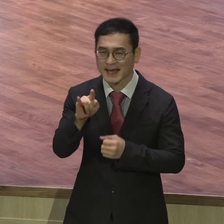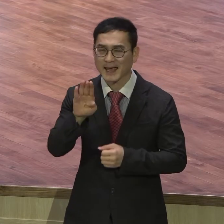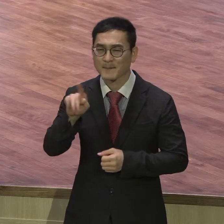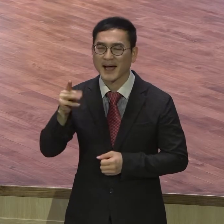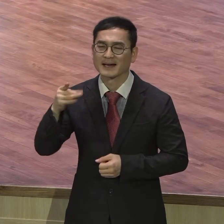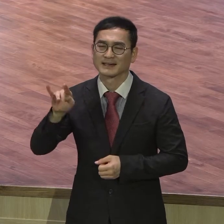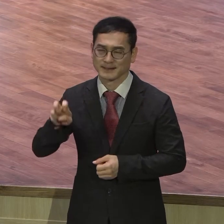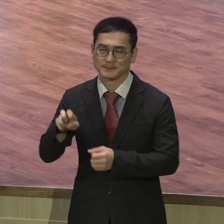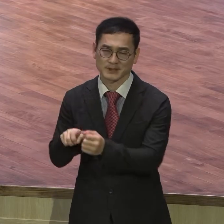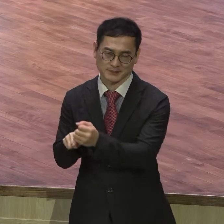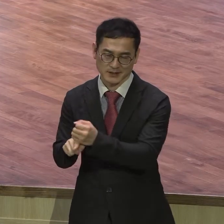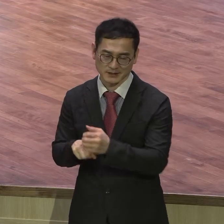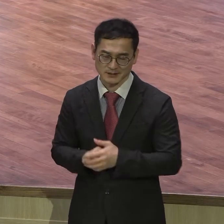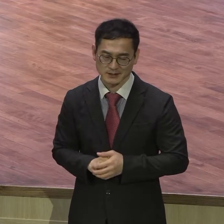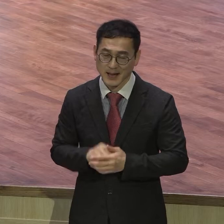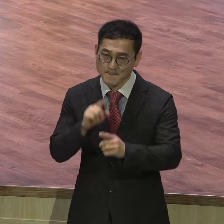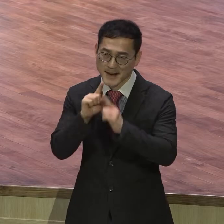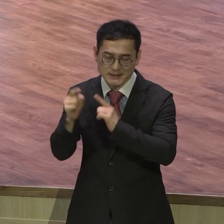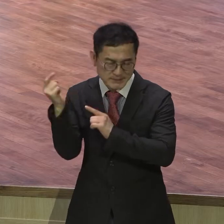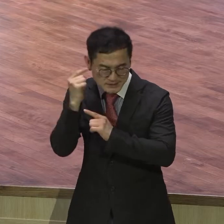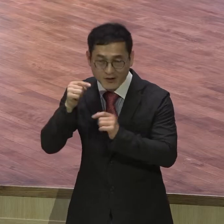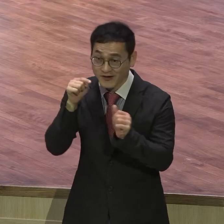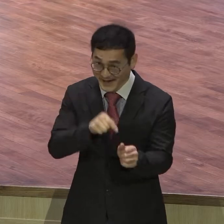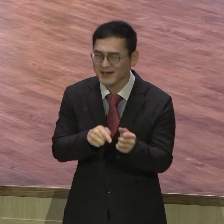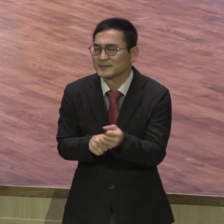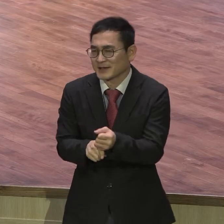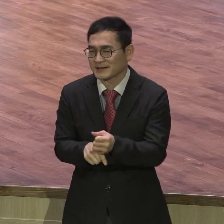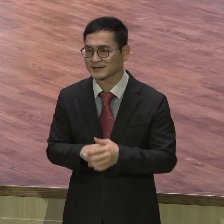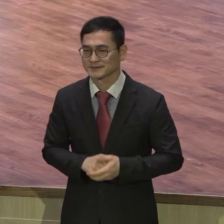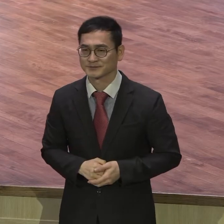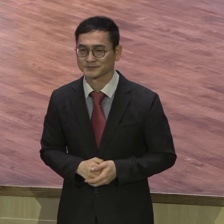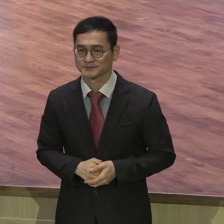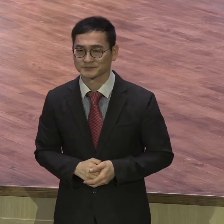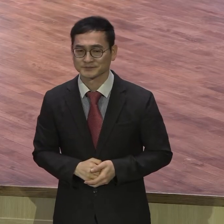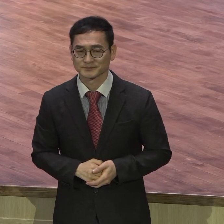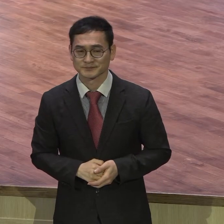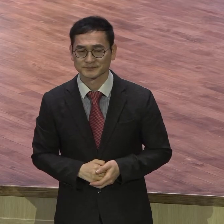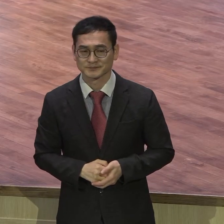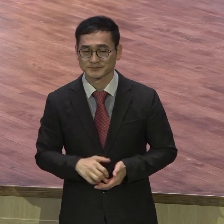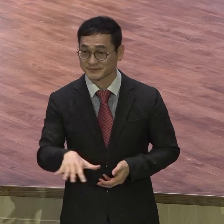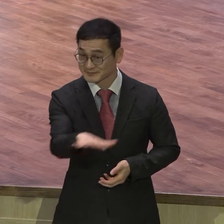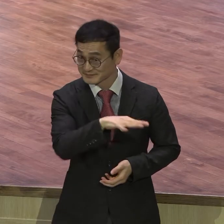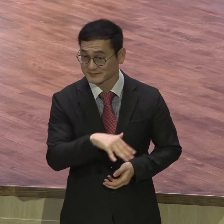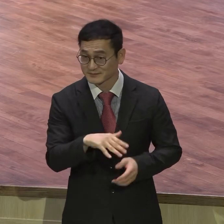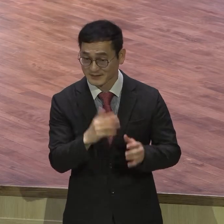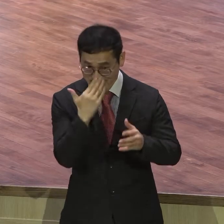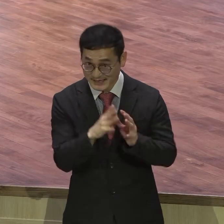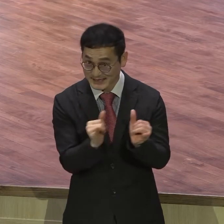말씀들이라는 뜻이 히브리인들은 대개 책의 맨 처음 단어가 중요한